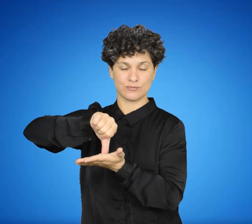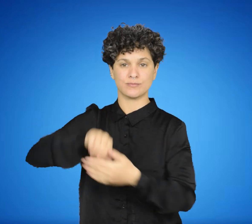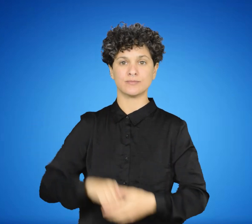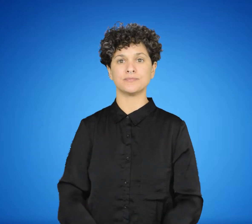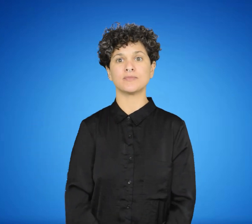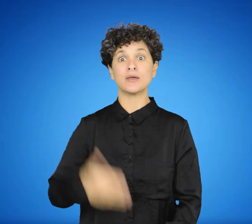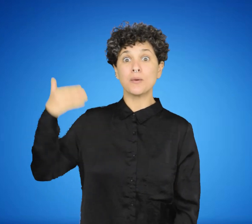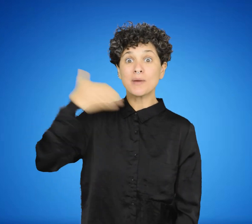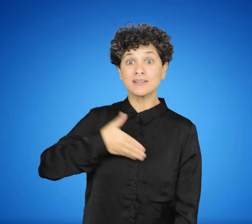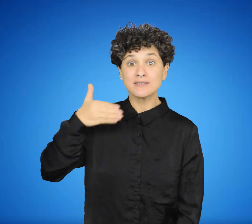para el Estado.